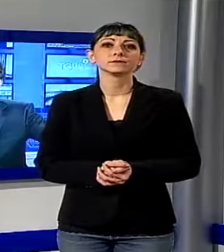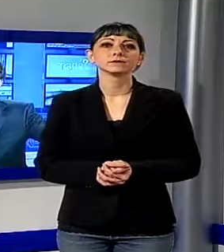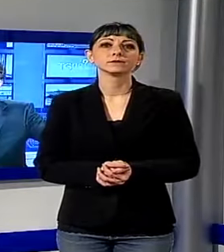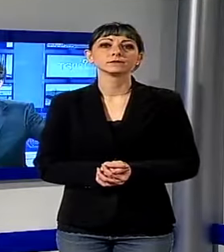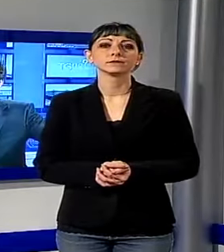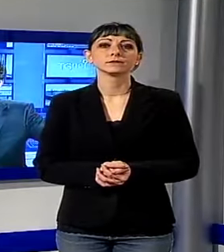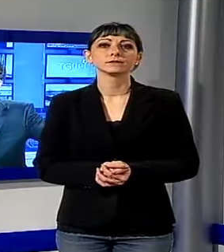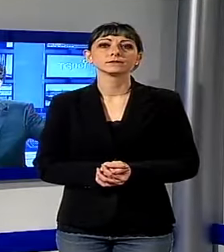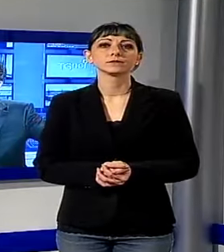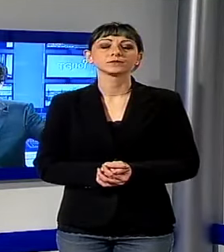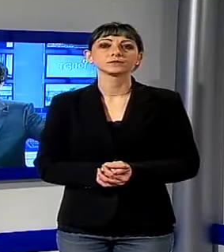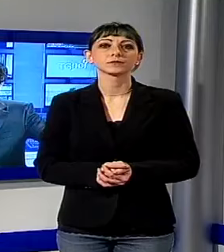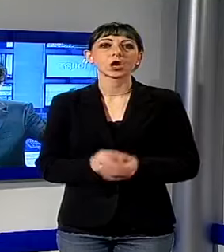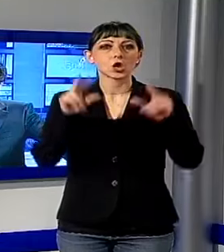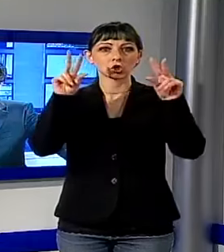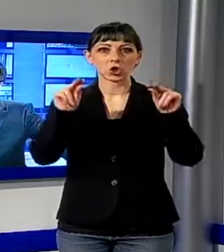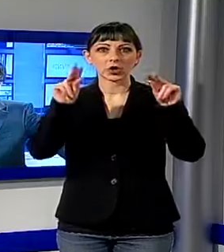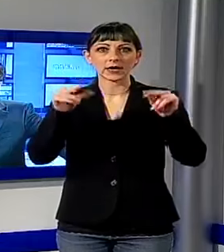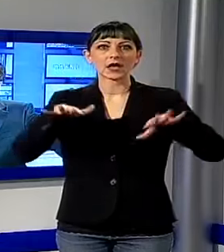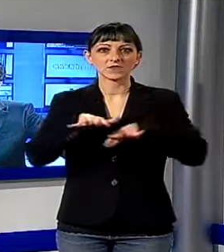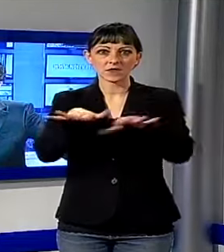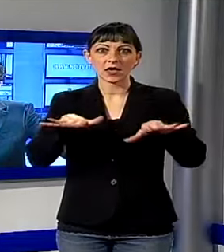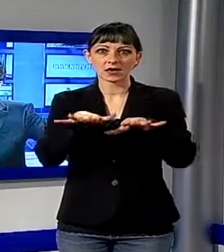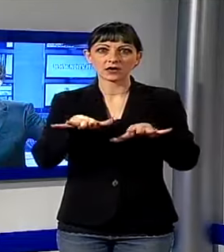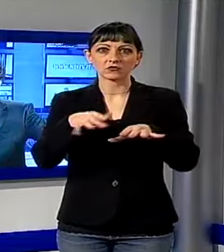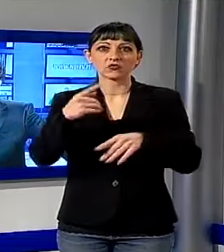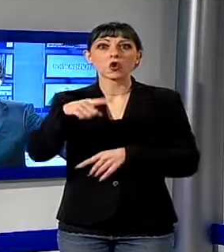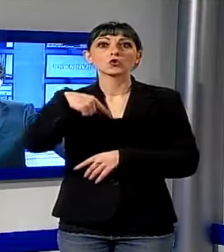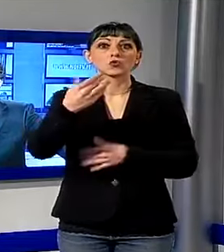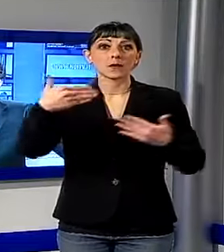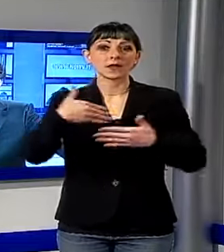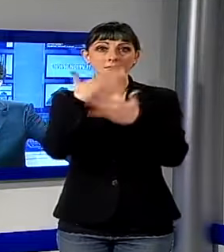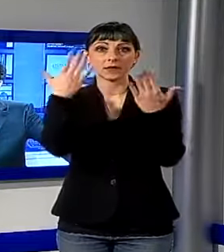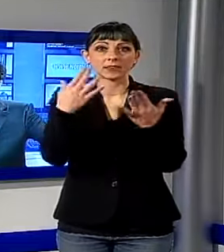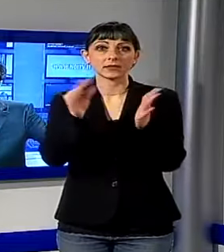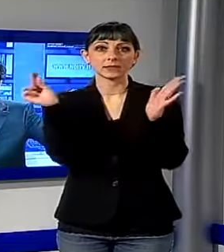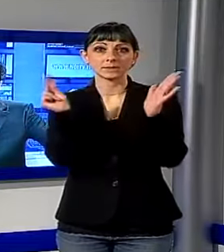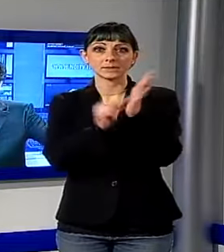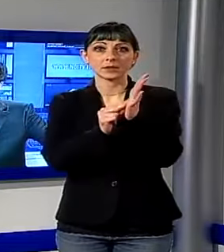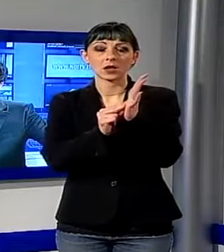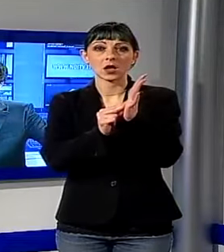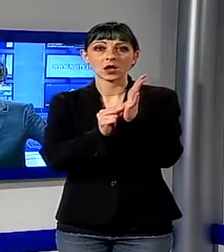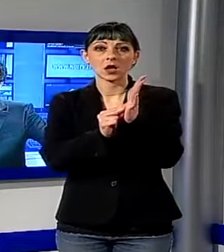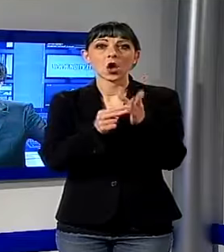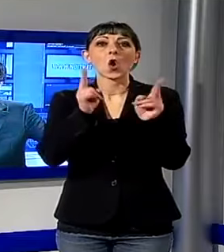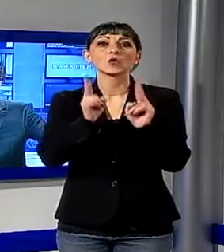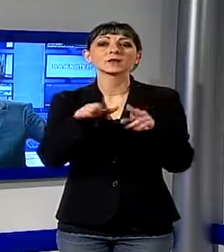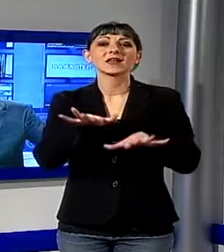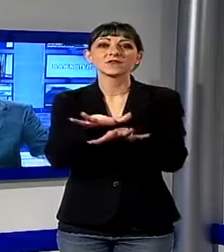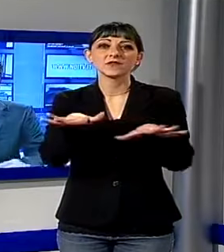E sempre per la cronaca a Viareggio è fissata per domani mattina presso l'obitorio dell'ospedale Versiglia l'autopsia